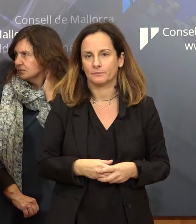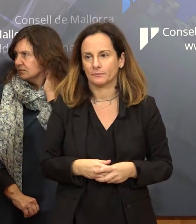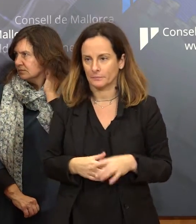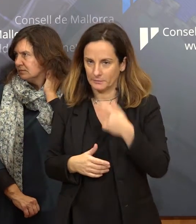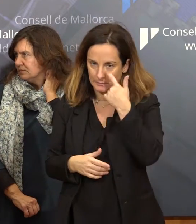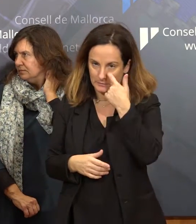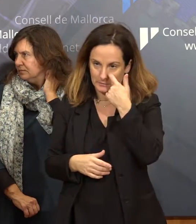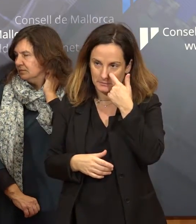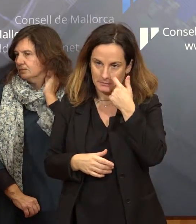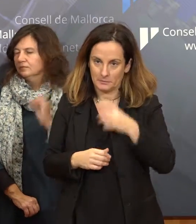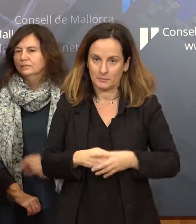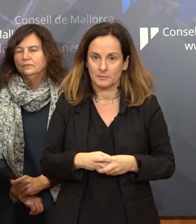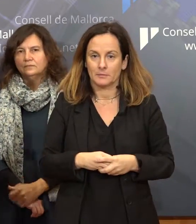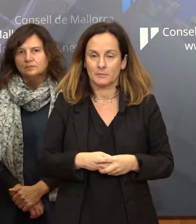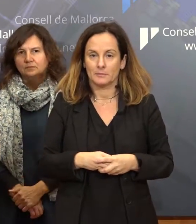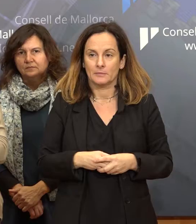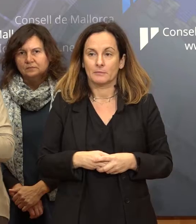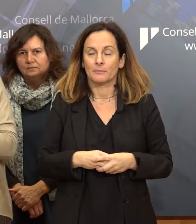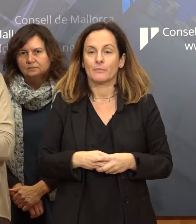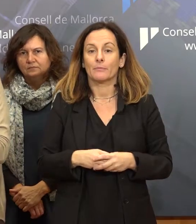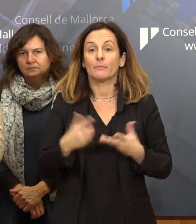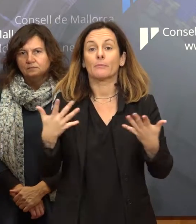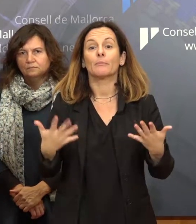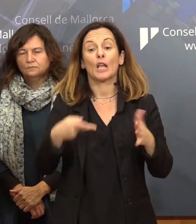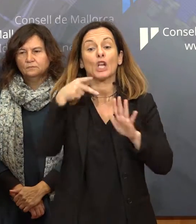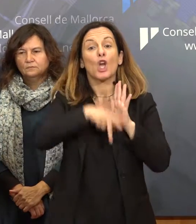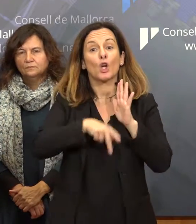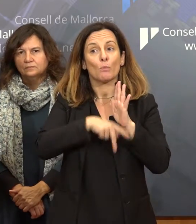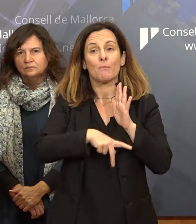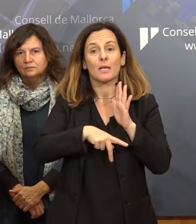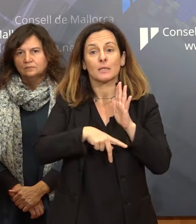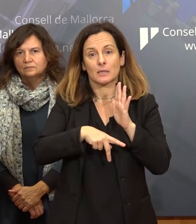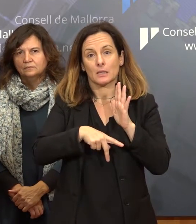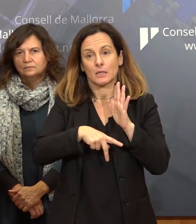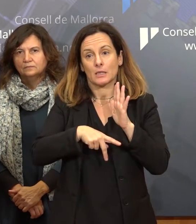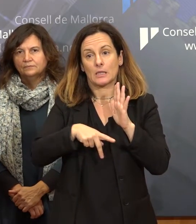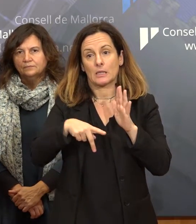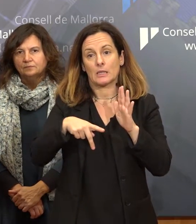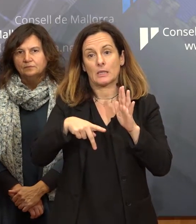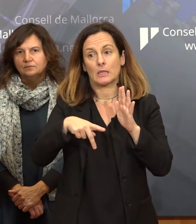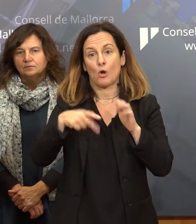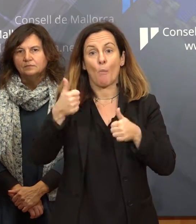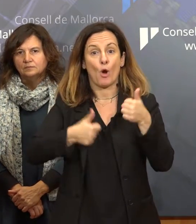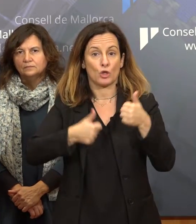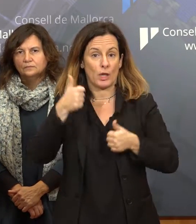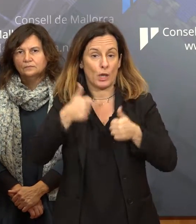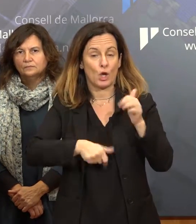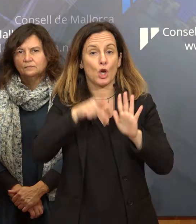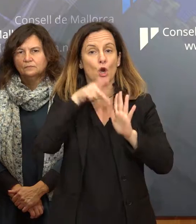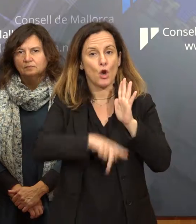s'haurà de publicar dins del primer trimestre de 2018, publicaran les bases des del que és